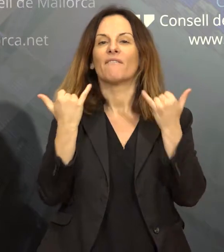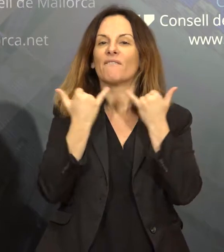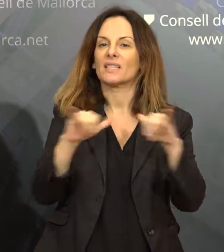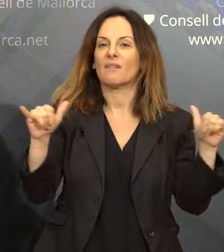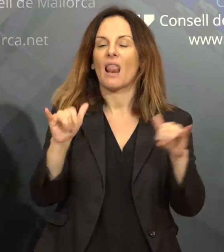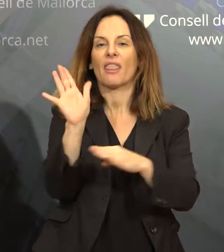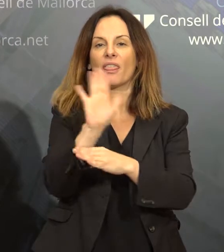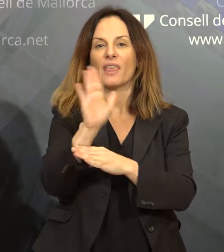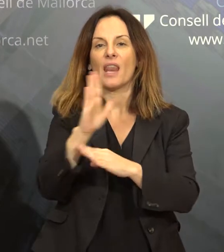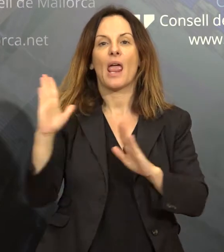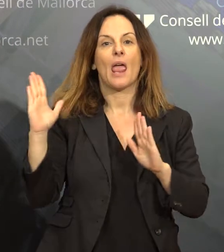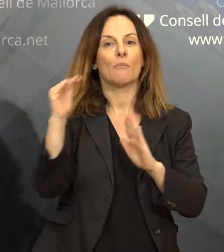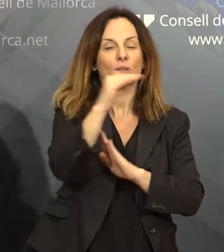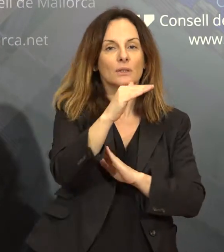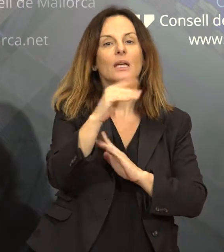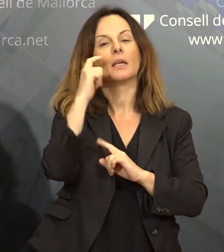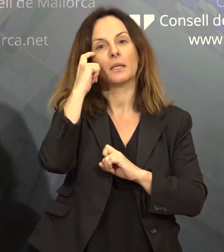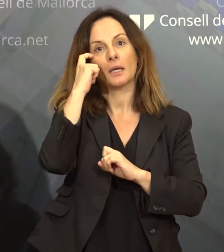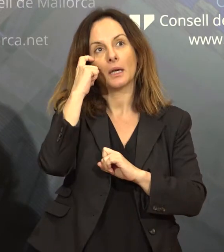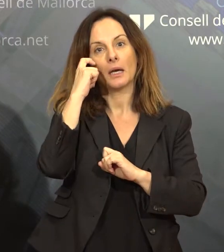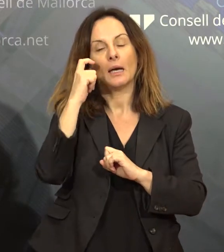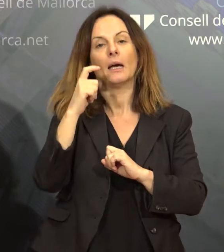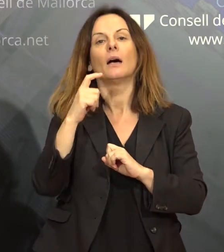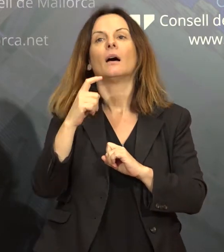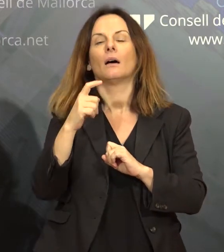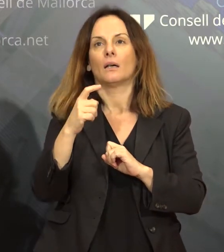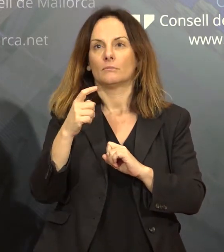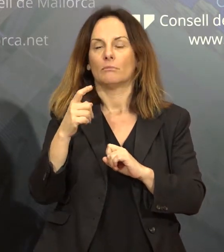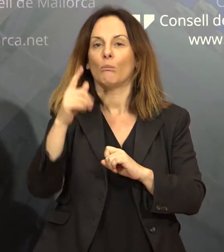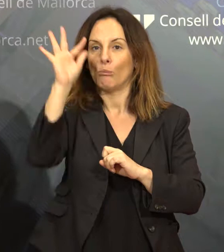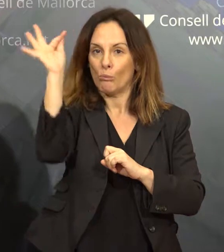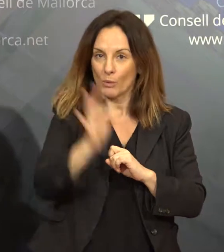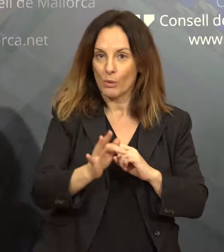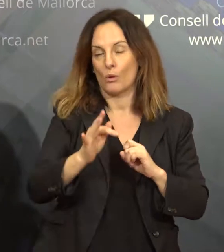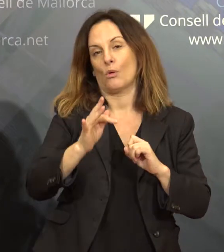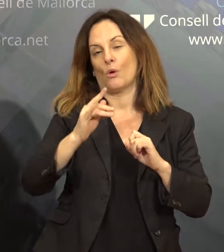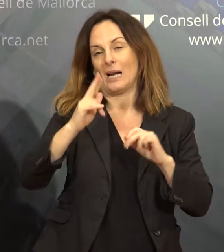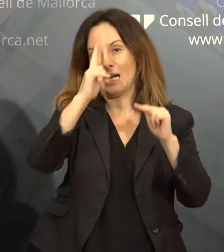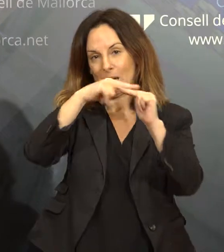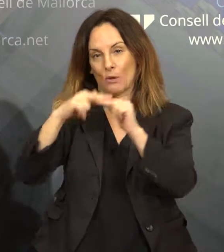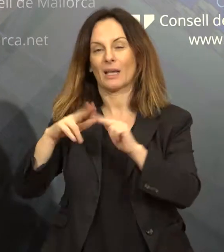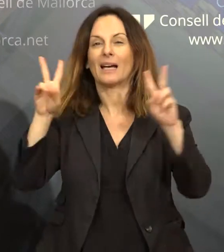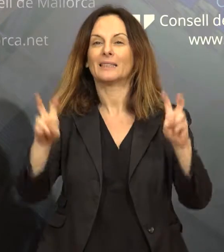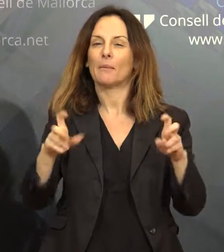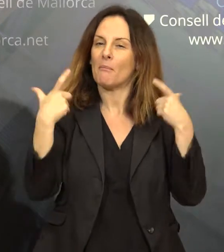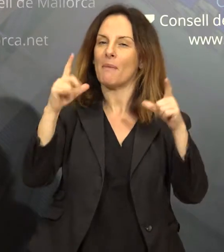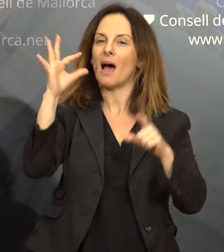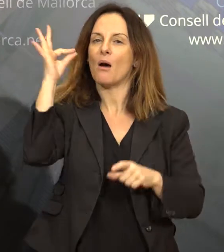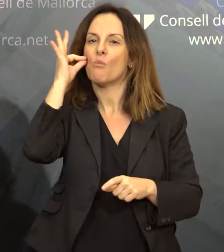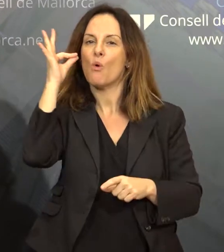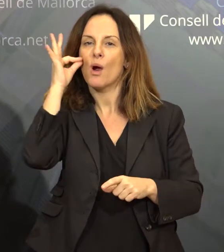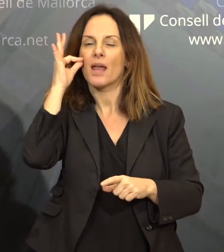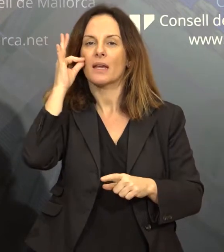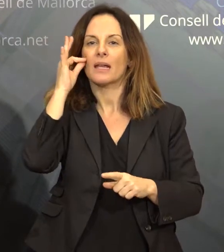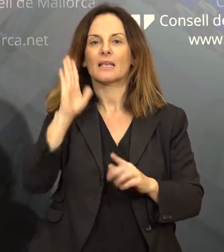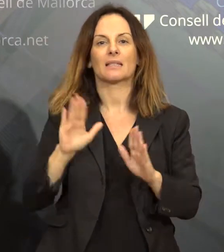posar un documental sobre mujeres escaladoras y entonces esto vamos a colaborar con ellos haciéndonos cargo